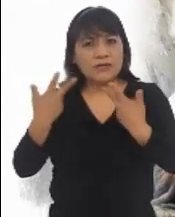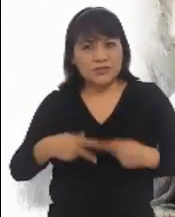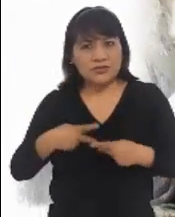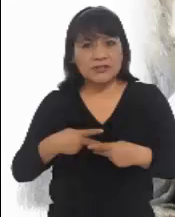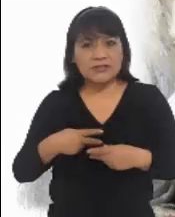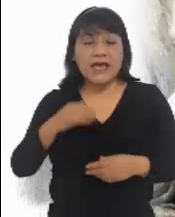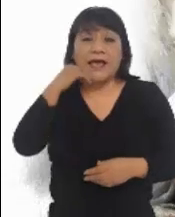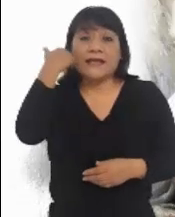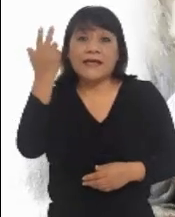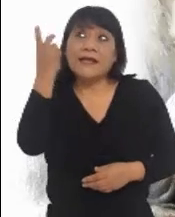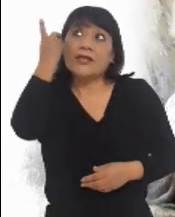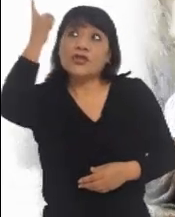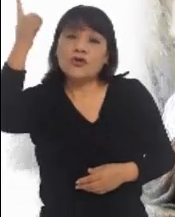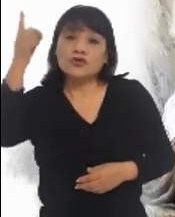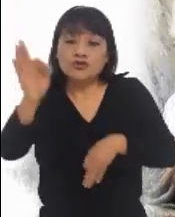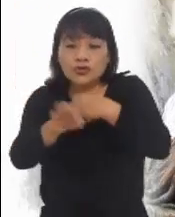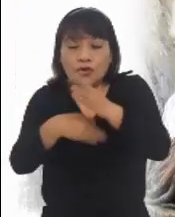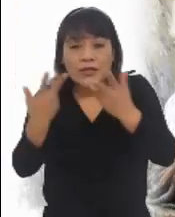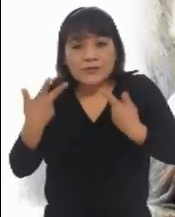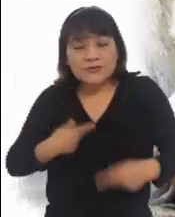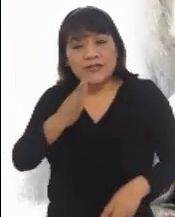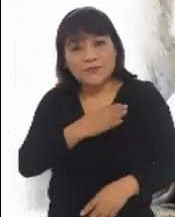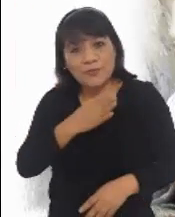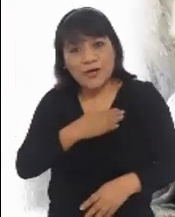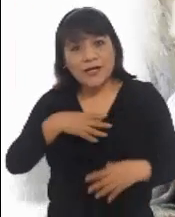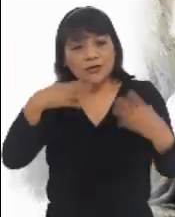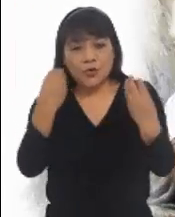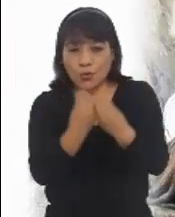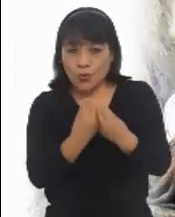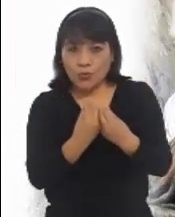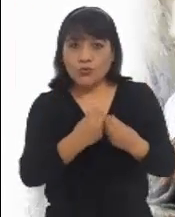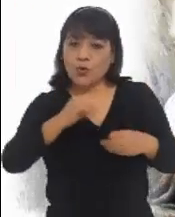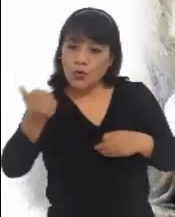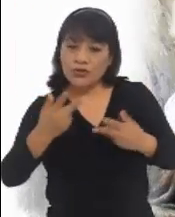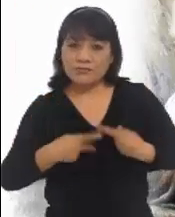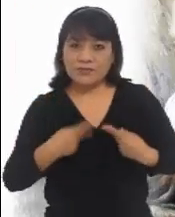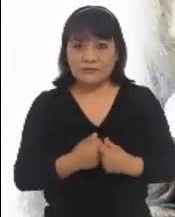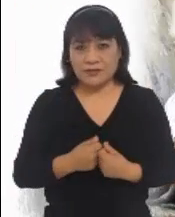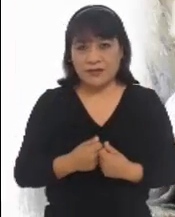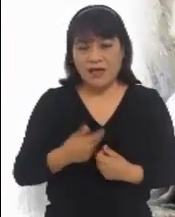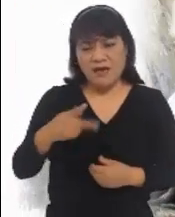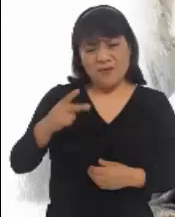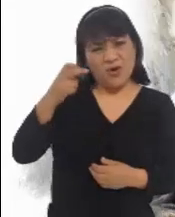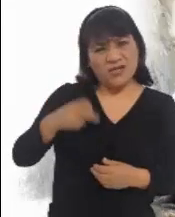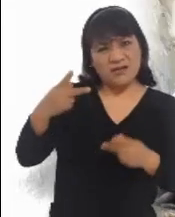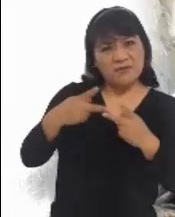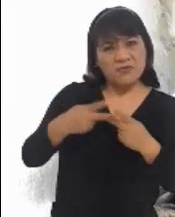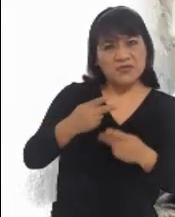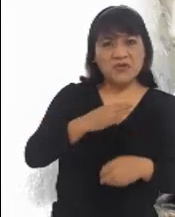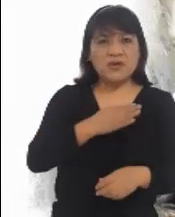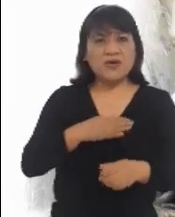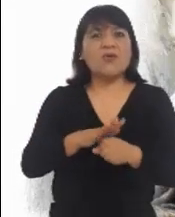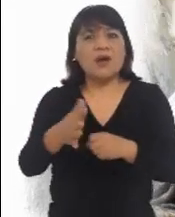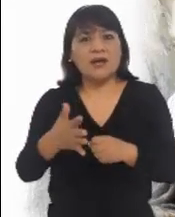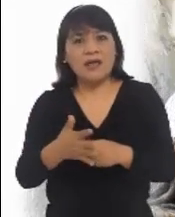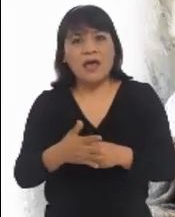Ser perfecto como el Padre Celestial es perfecto. ¿Y en qué consiste esta perfección? En el amor